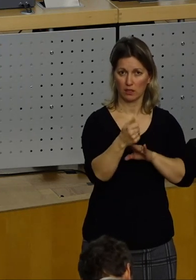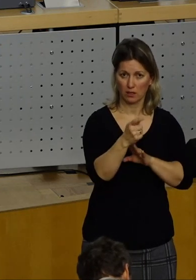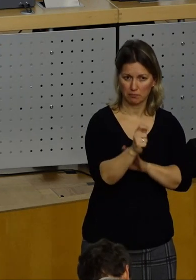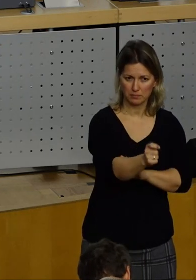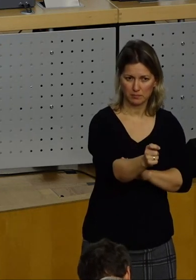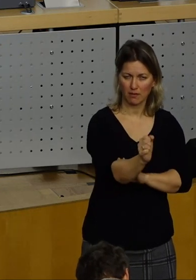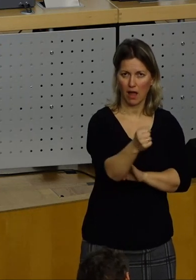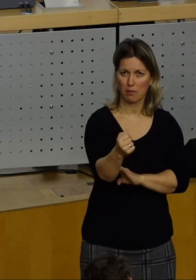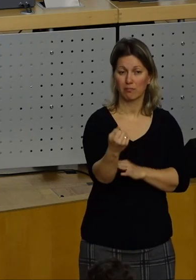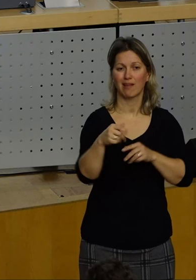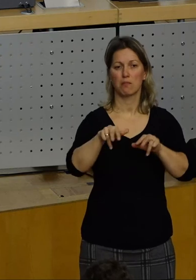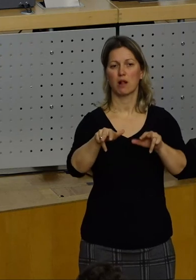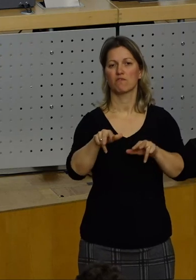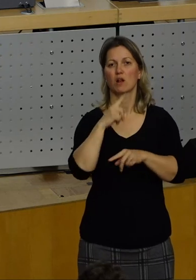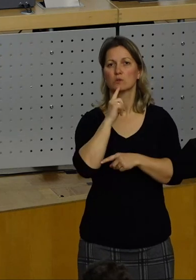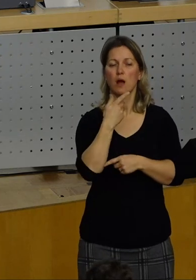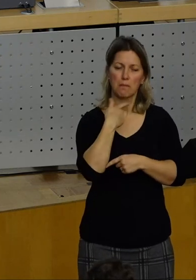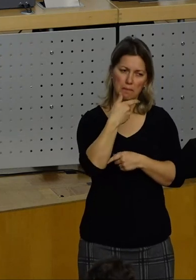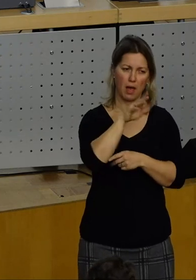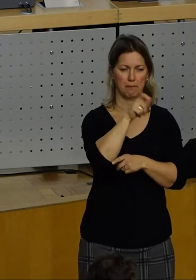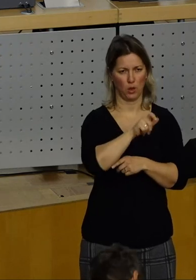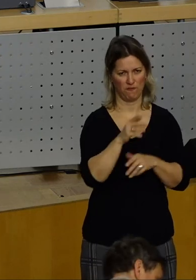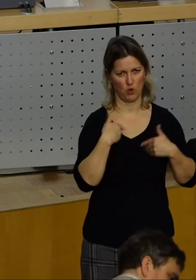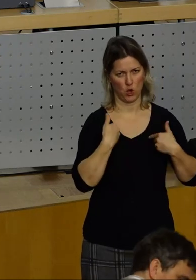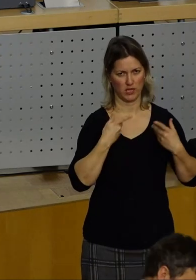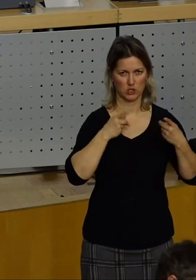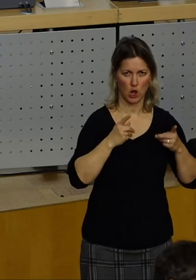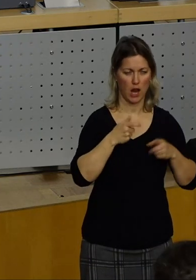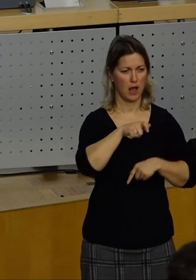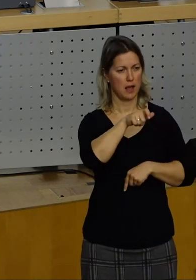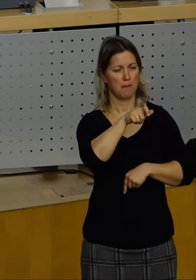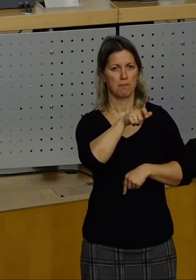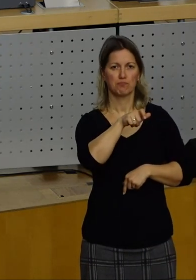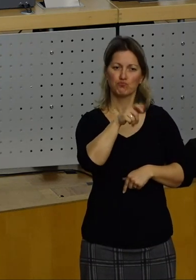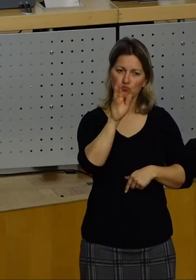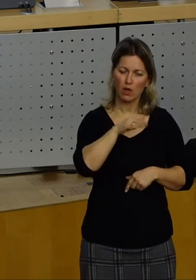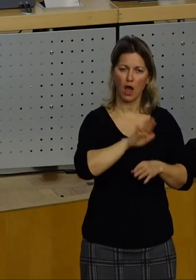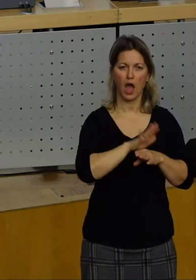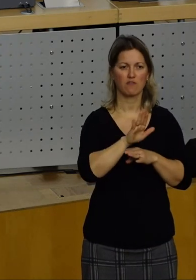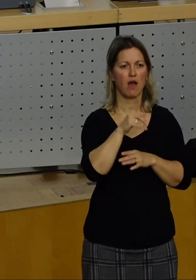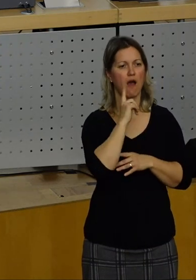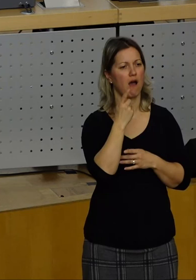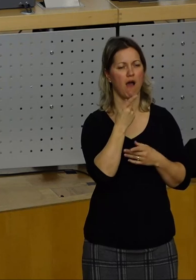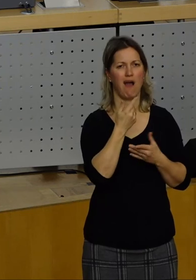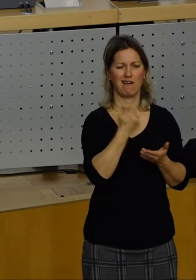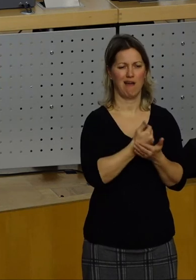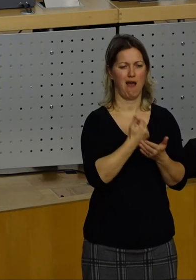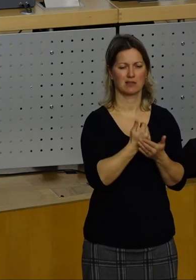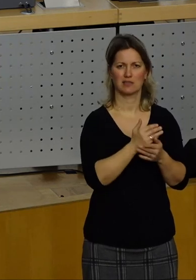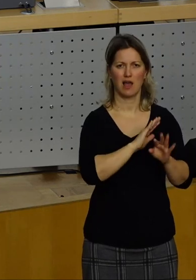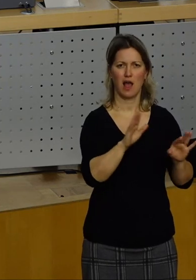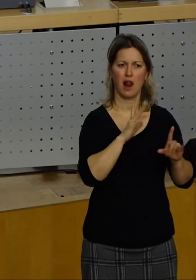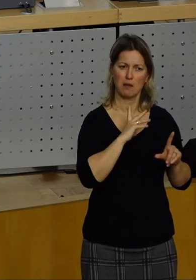die Verwaltung sagt, es soll bürgerfreundlicher werden, die Mitarbeiter, es soll niemand mehr in der Kasse sitzen müssen, alle sollen sich direkt mit den